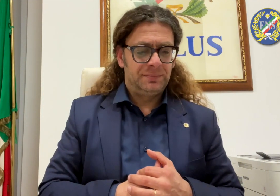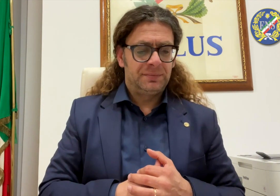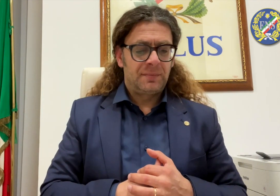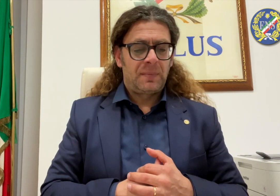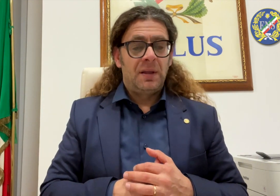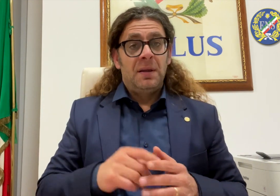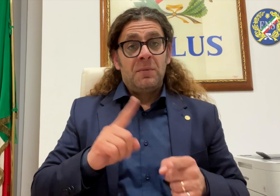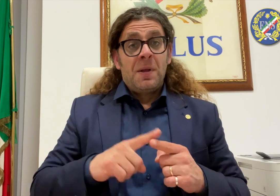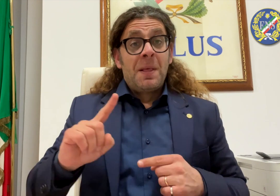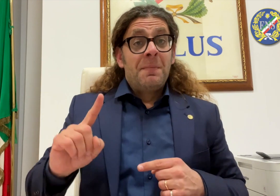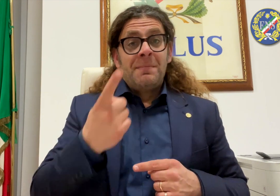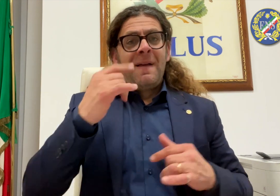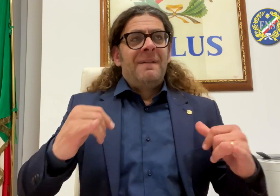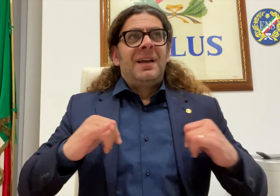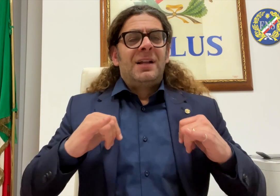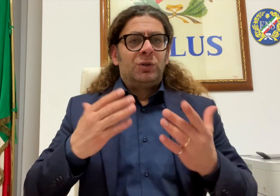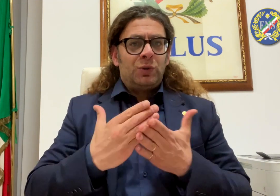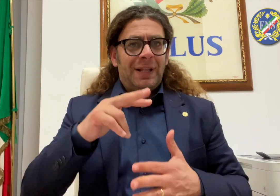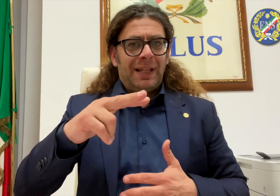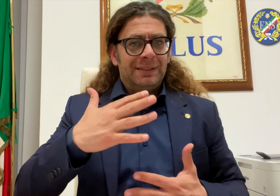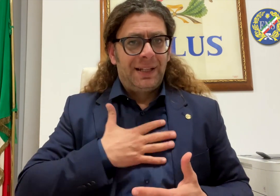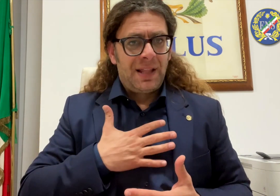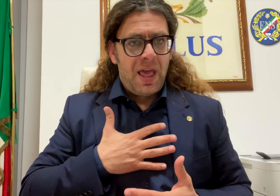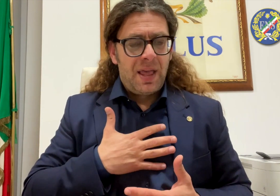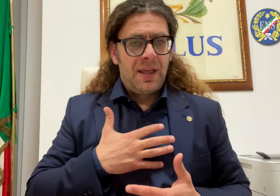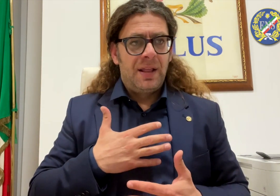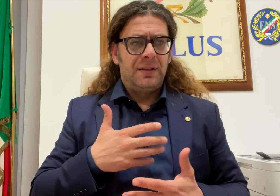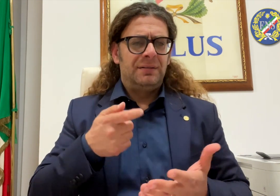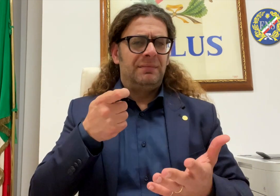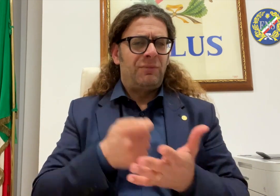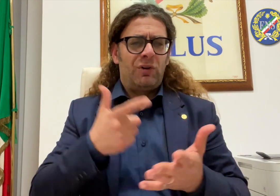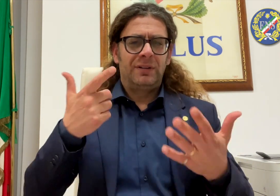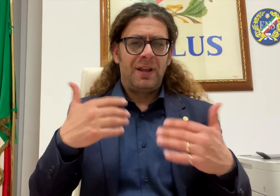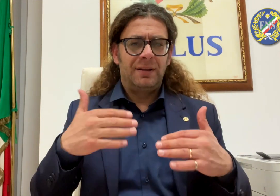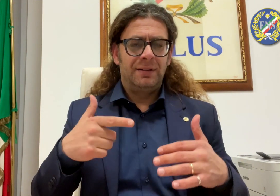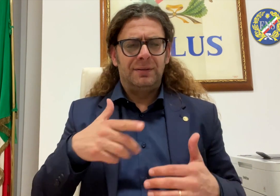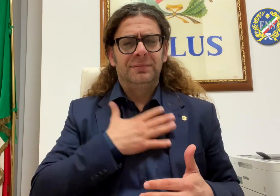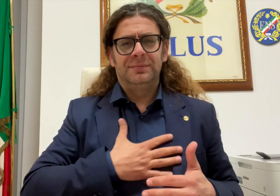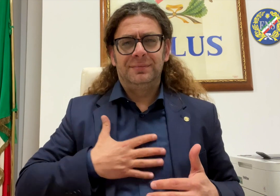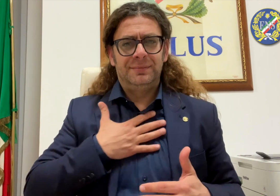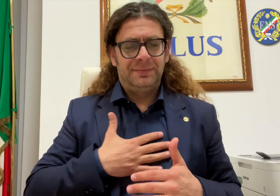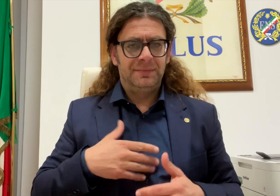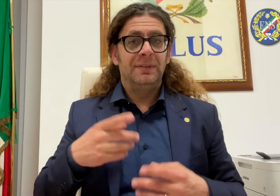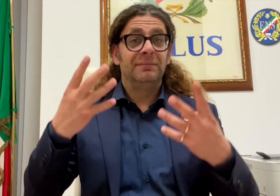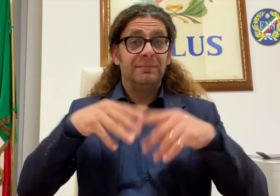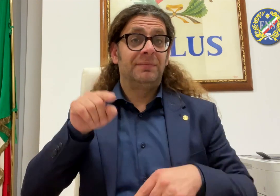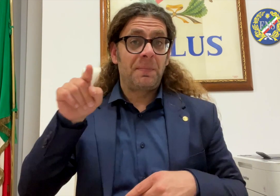la cui organizzazione desidero ringraziare il Consiglio regionale ENSTOSCANA. Il CONAST rappresenta per le famiglie un punto di